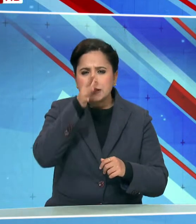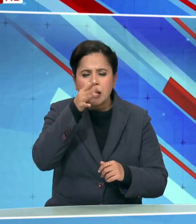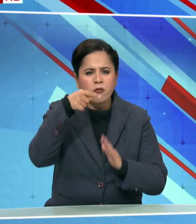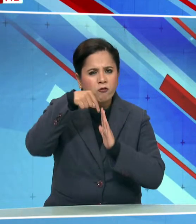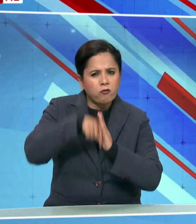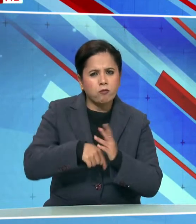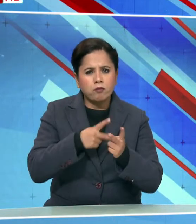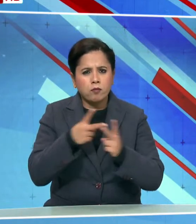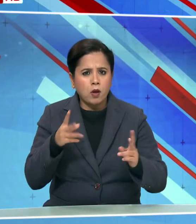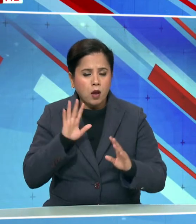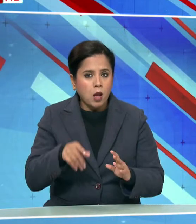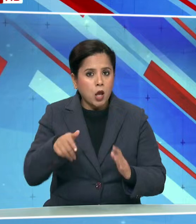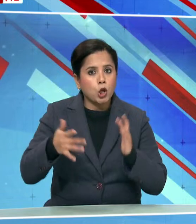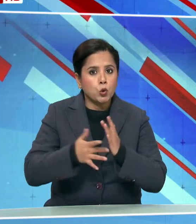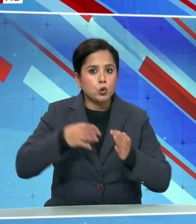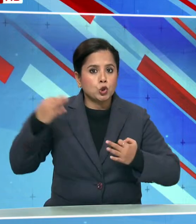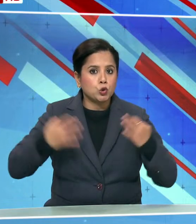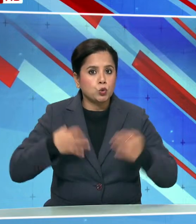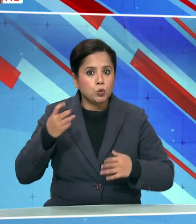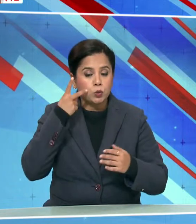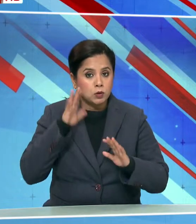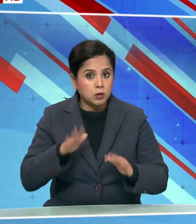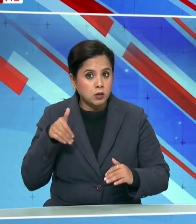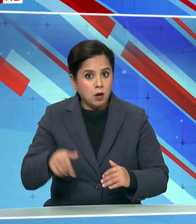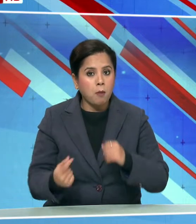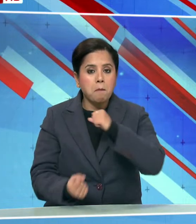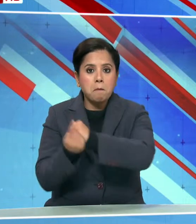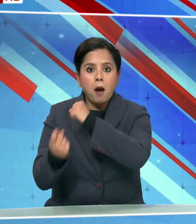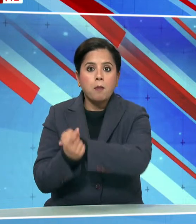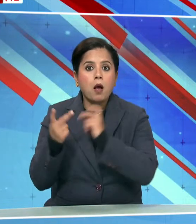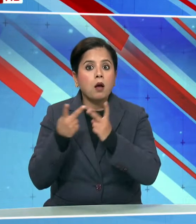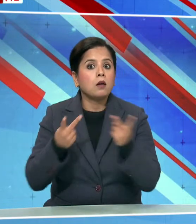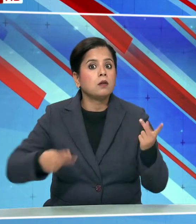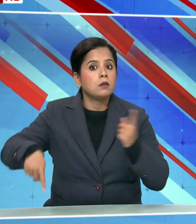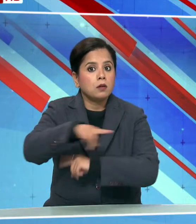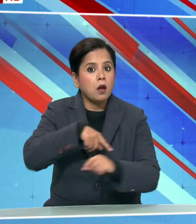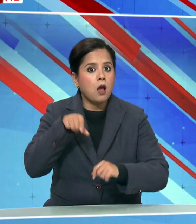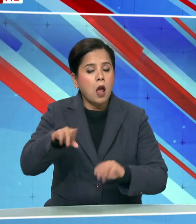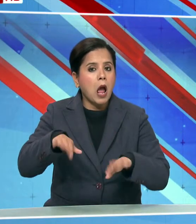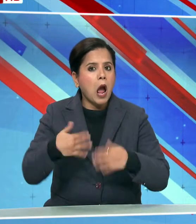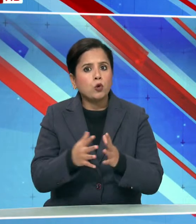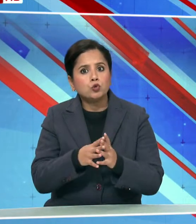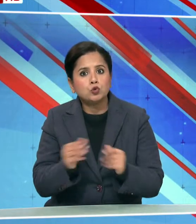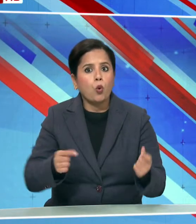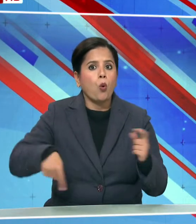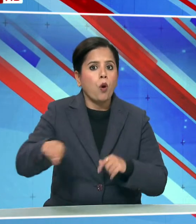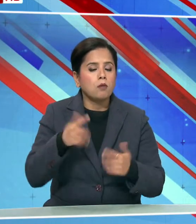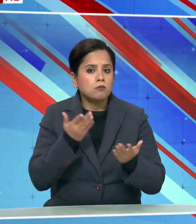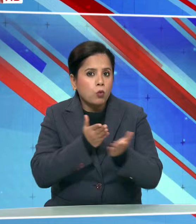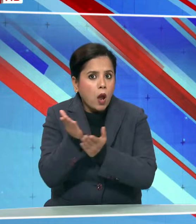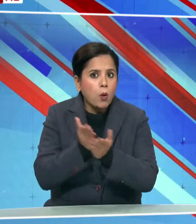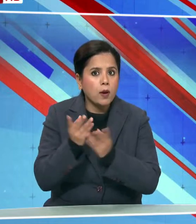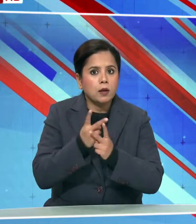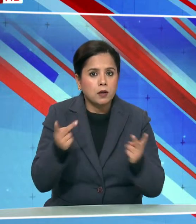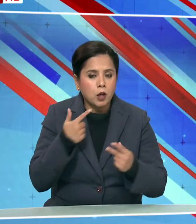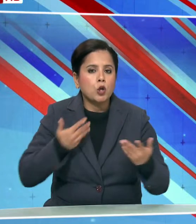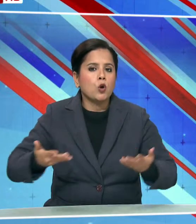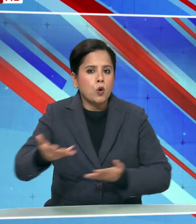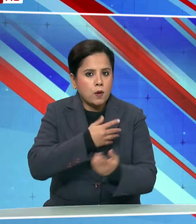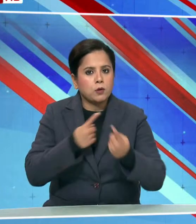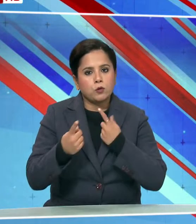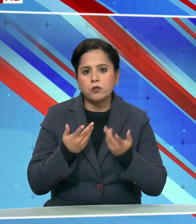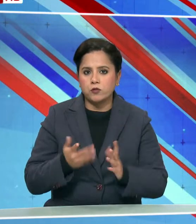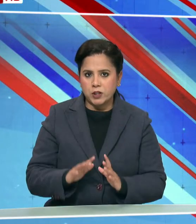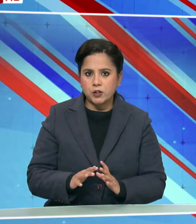जैसे नई प्रद्योगी की उजवारा उटपन चुनोतियों और उनसे निपटने के तरीकों पर भी चर्चा हुई